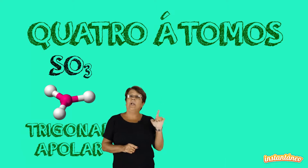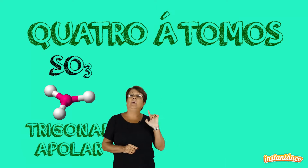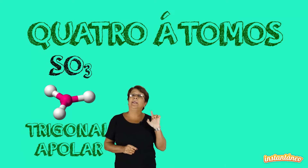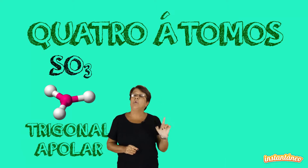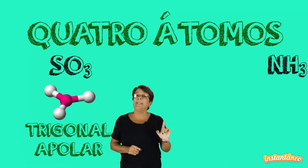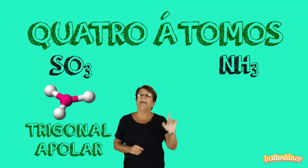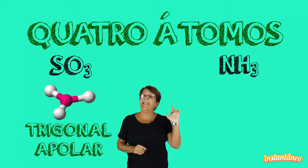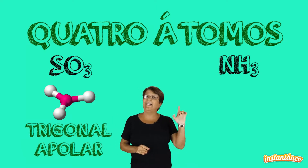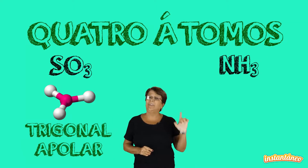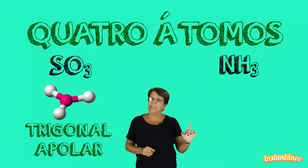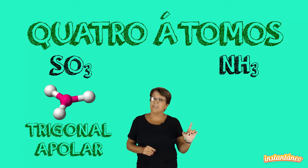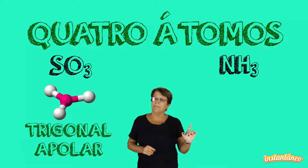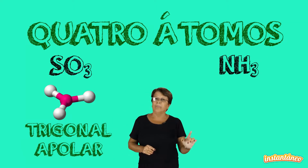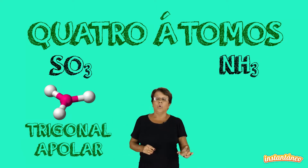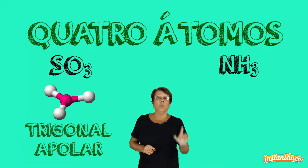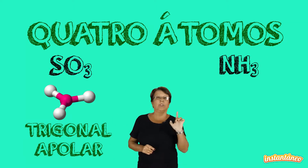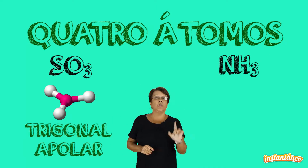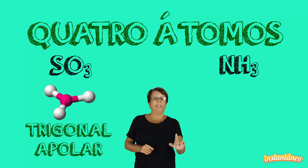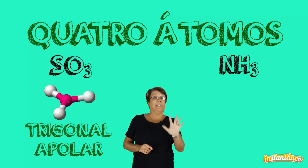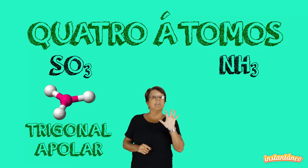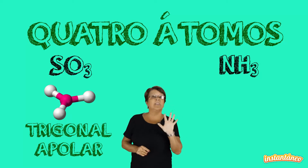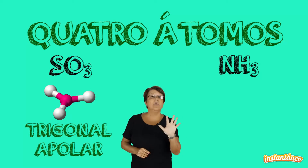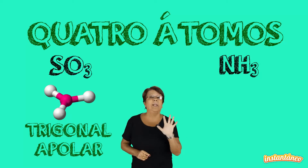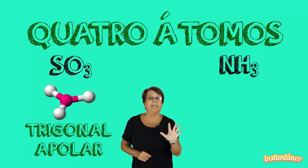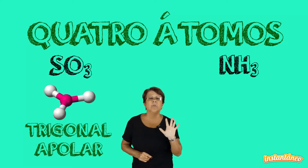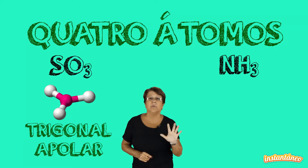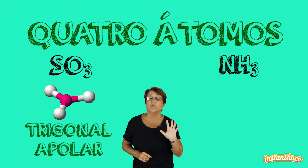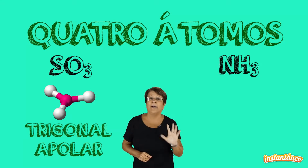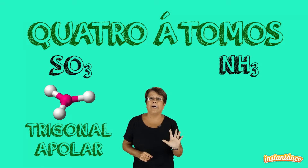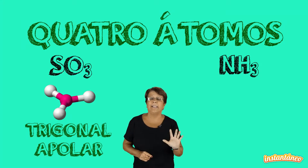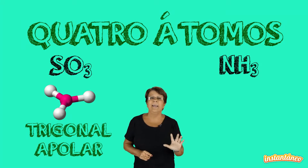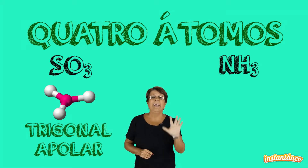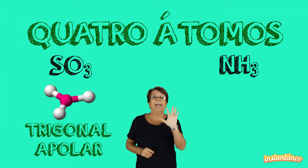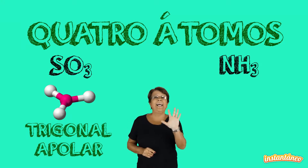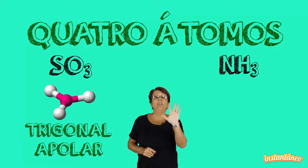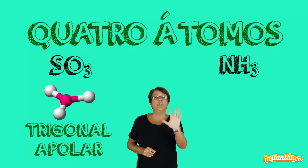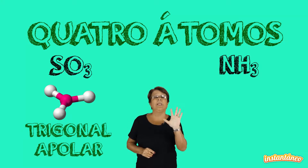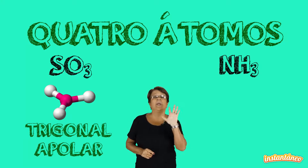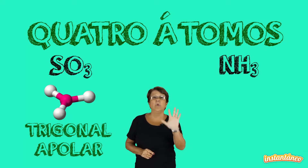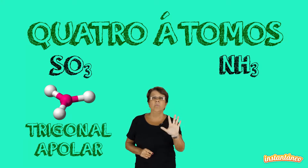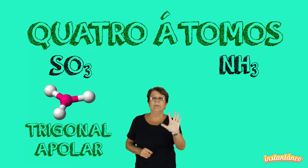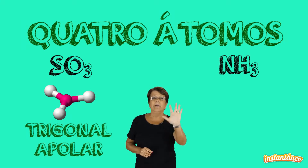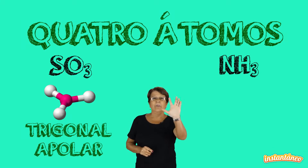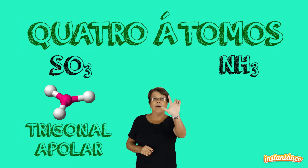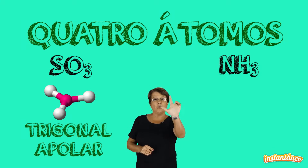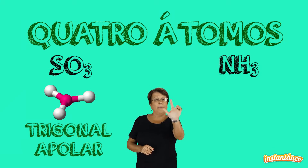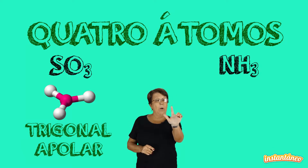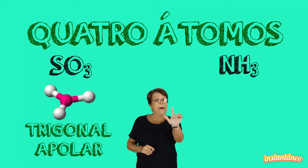molécula da amônia, NH3, o nitrogênio tem cinco elétrons na última camada, cada hidrogênio quer um, vai sobrar um